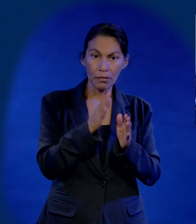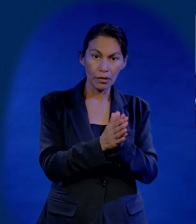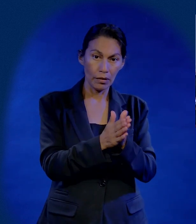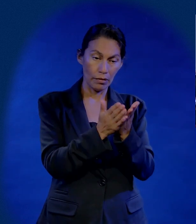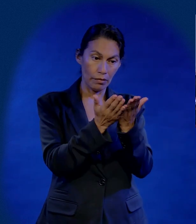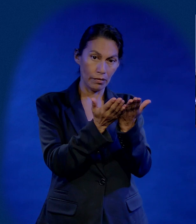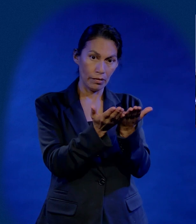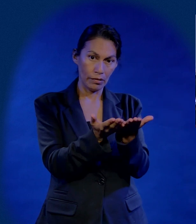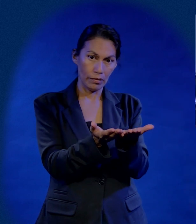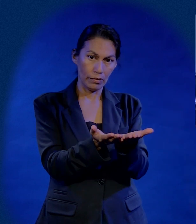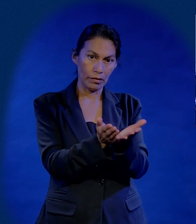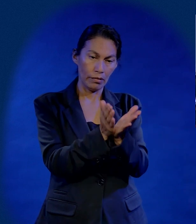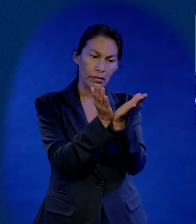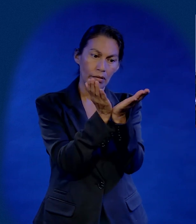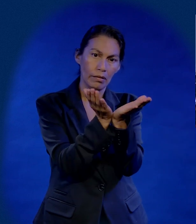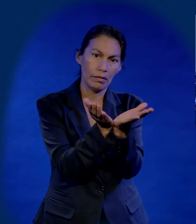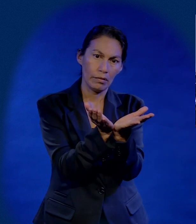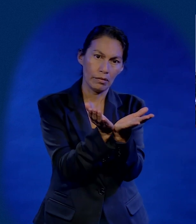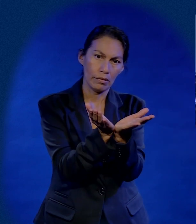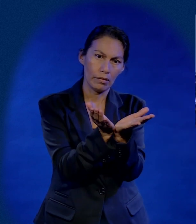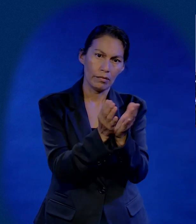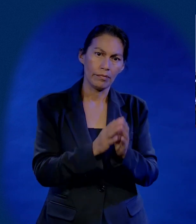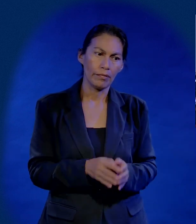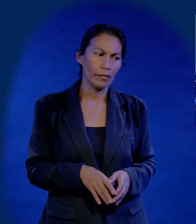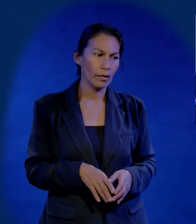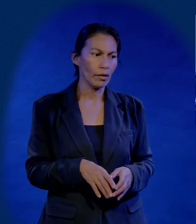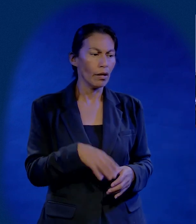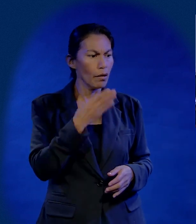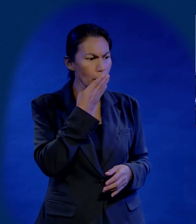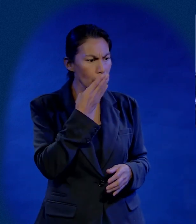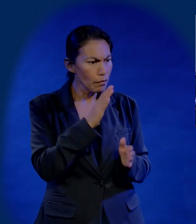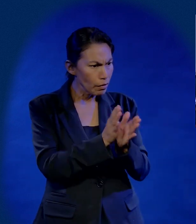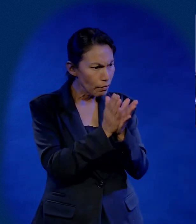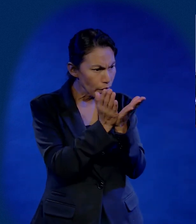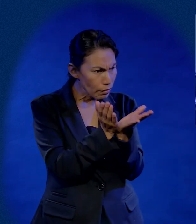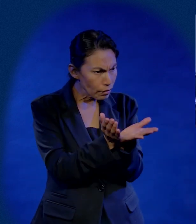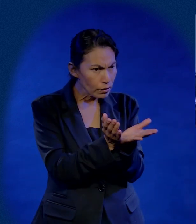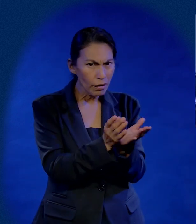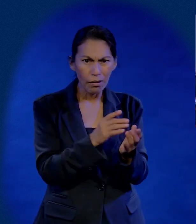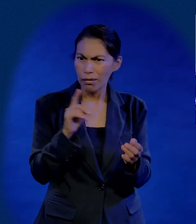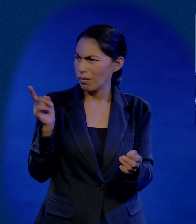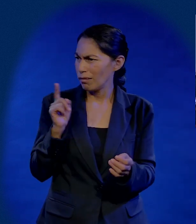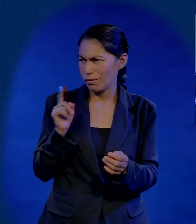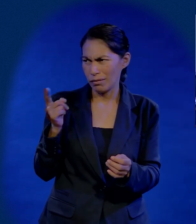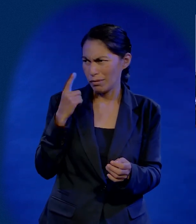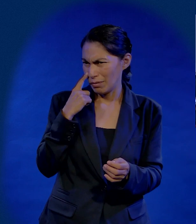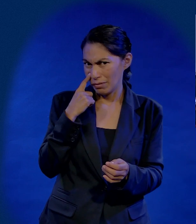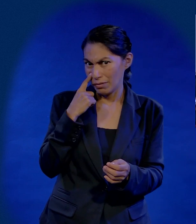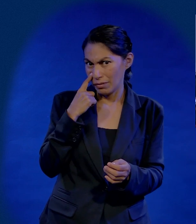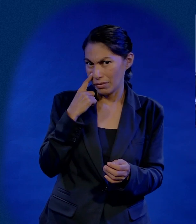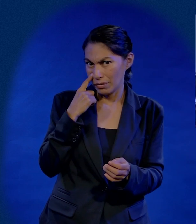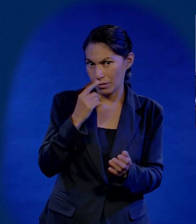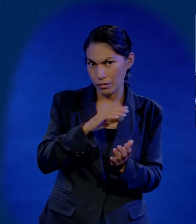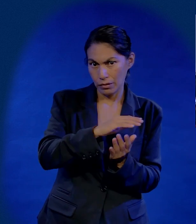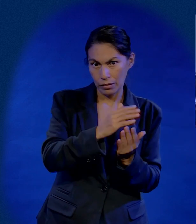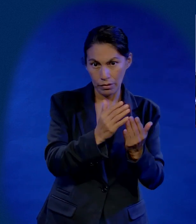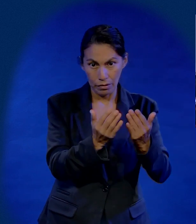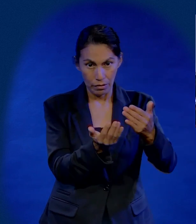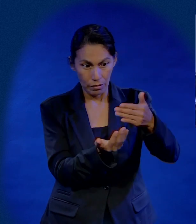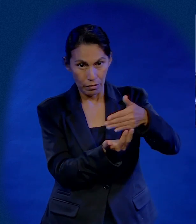La escuela sabática en ese trimestre traía una Biblia abierta, así. Le digo, pues una Biblia abierta. No, pastor, observe bien,